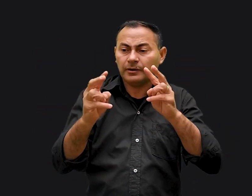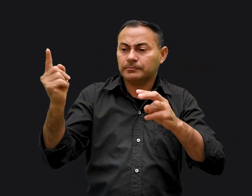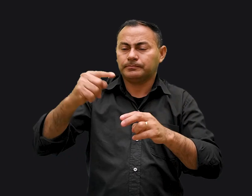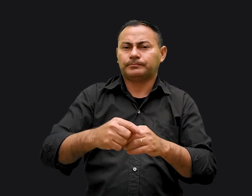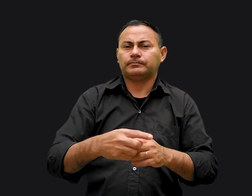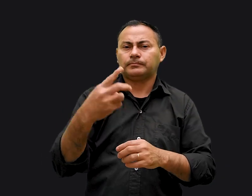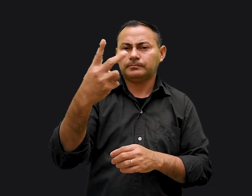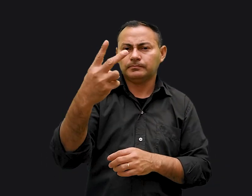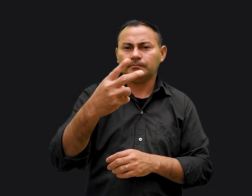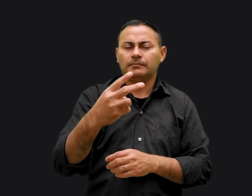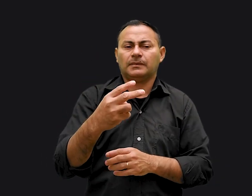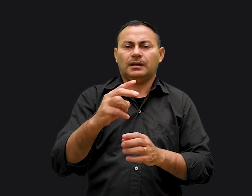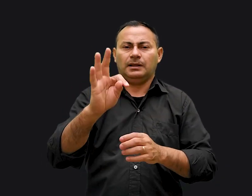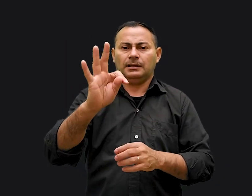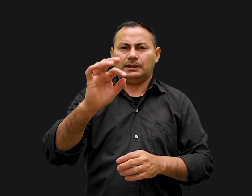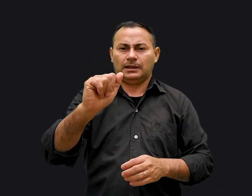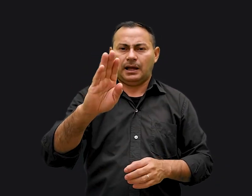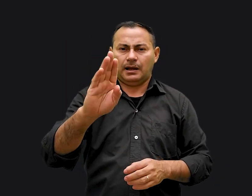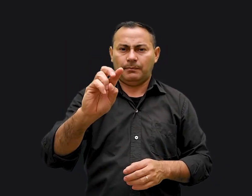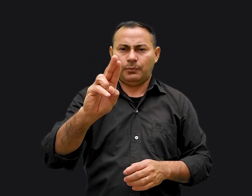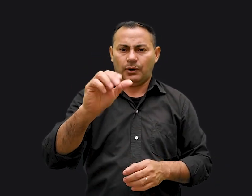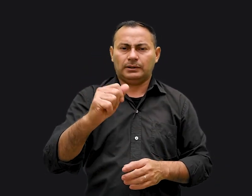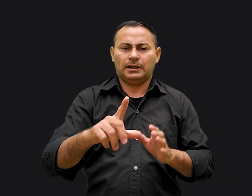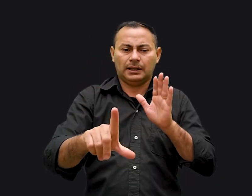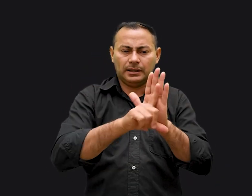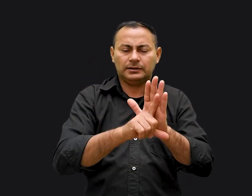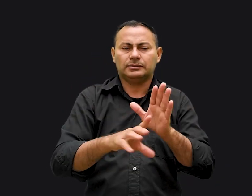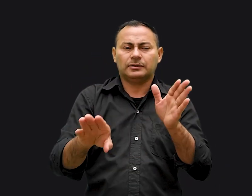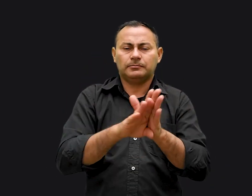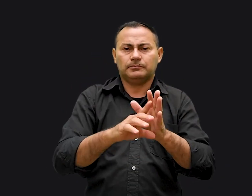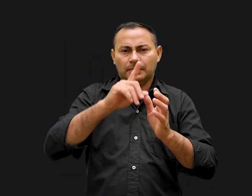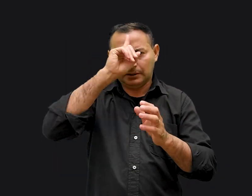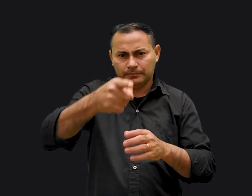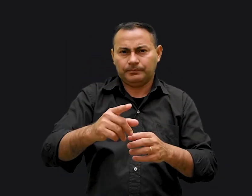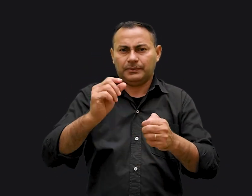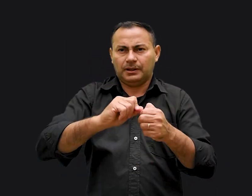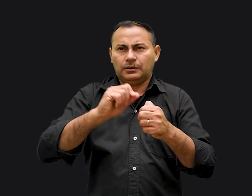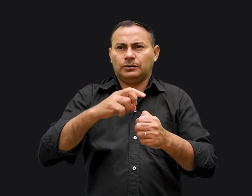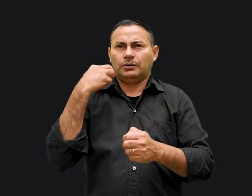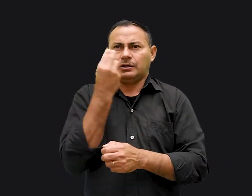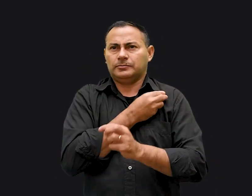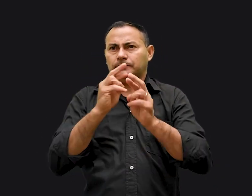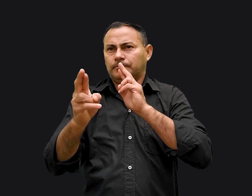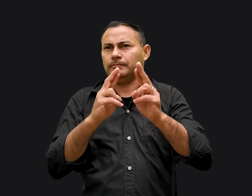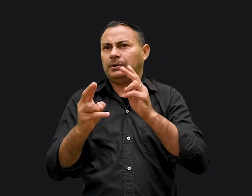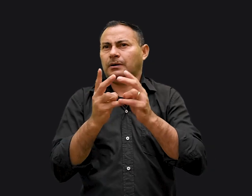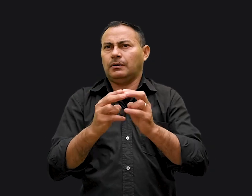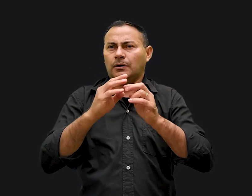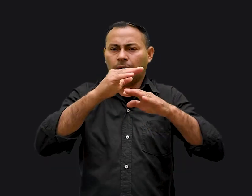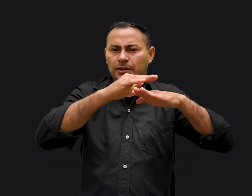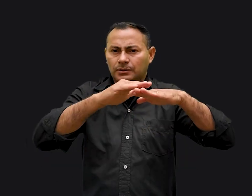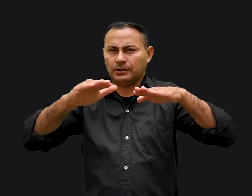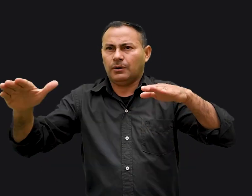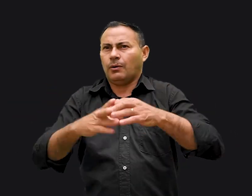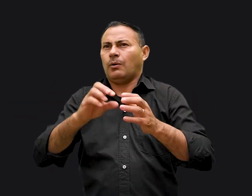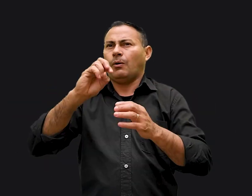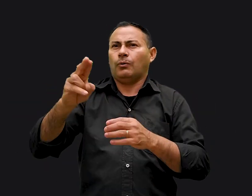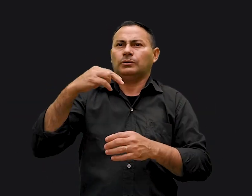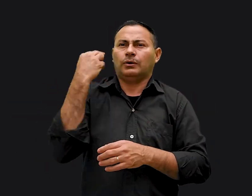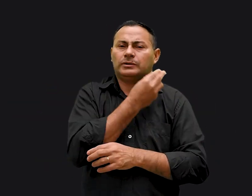para a segunda tábua da lei e chegamos para os mandamentos que fazem o nosso relacionamento horizontal ou o nosso